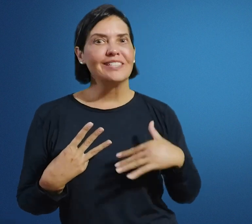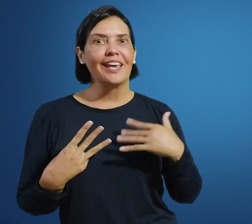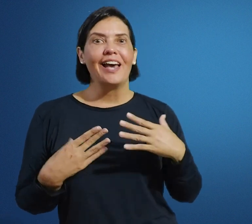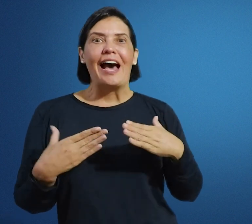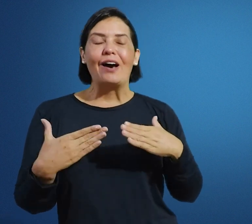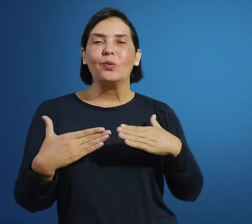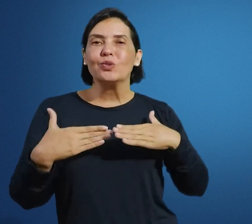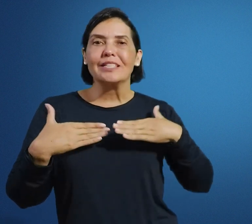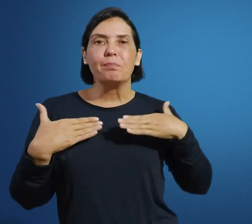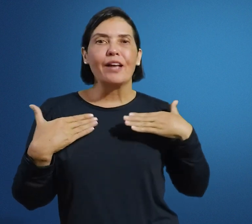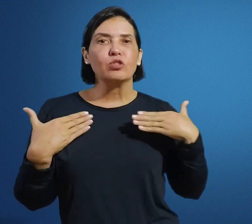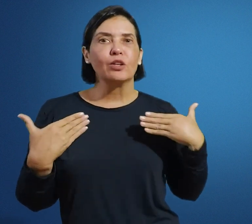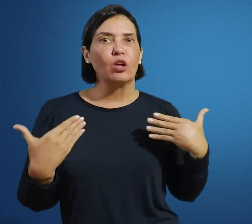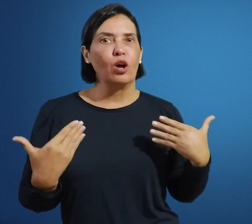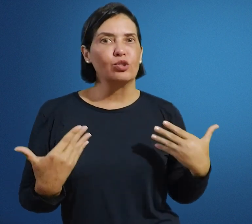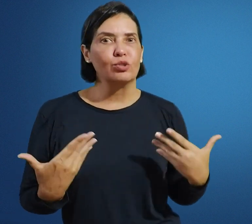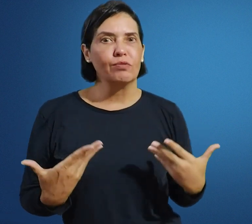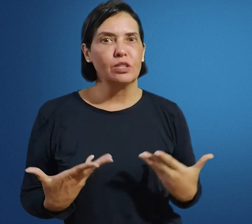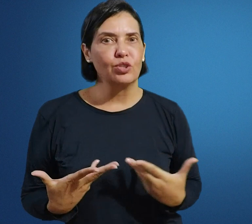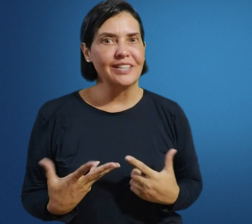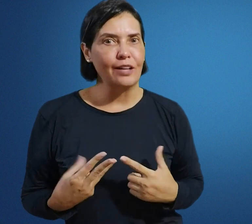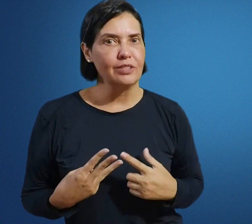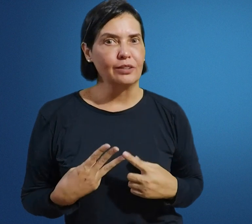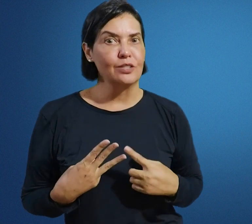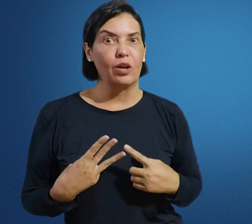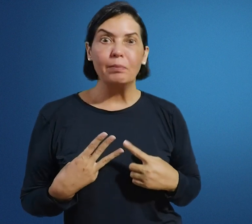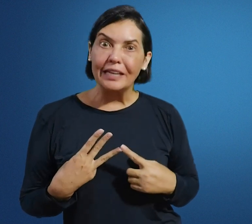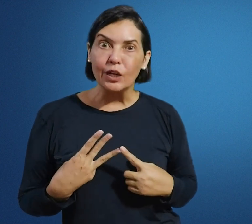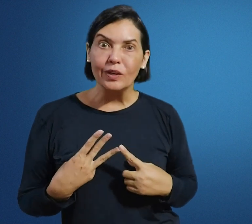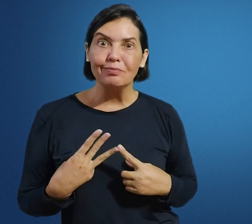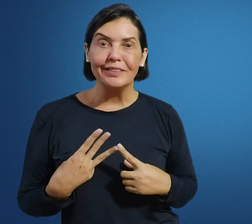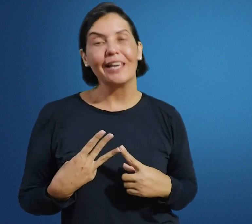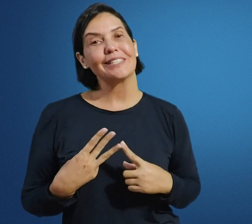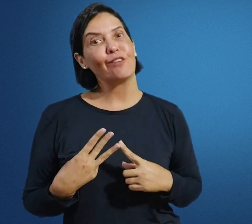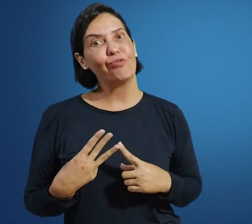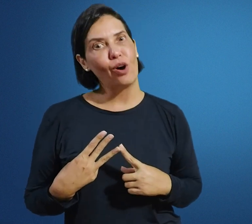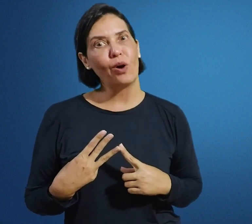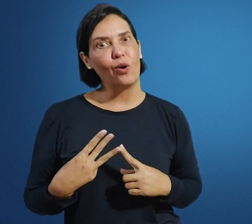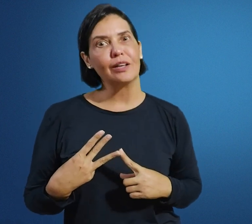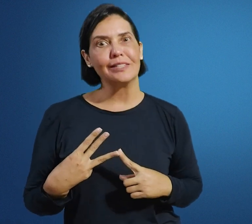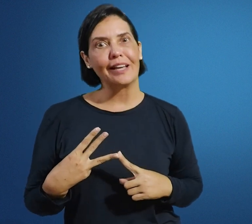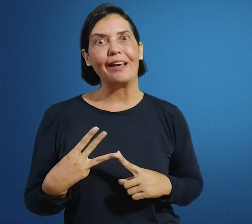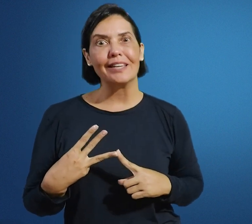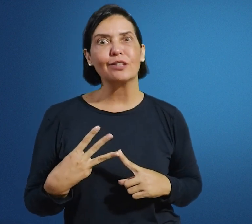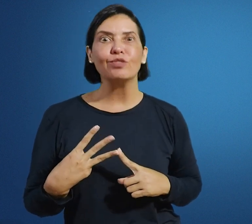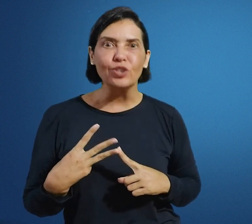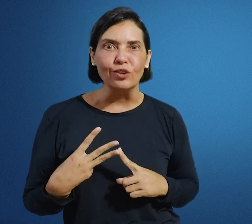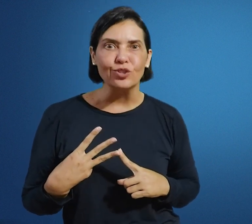ser os aspectos metodológicos que vão ser utilizados dentro da escola bilingu, né? Que está em foco agora, que está na questão vigente.